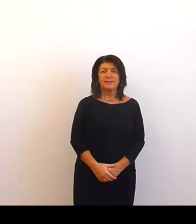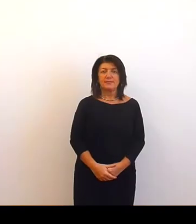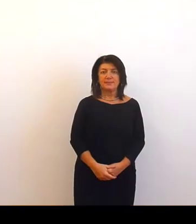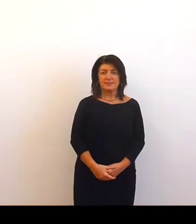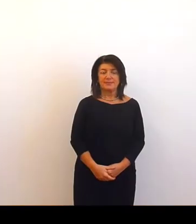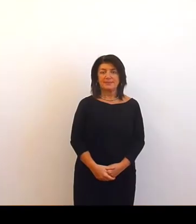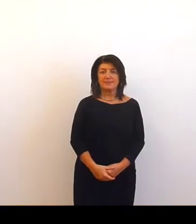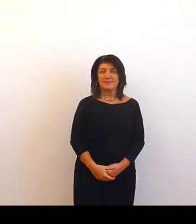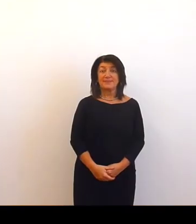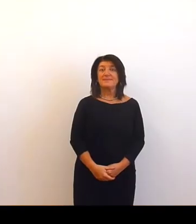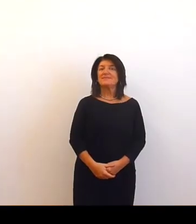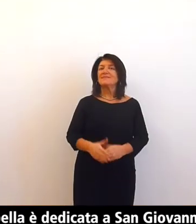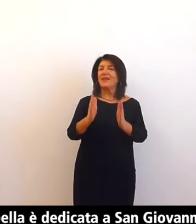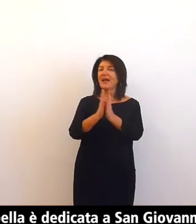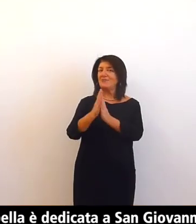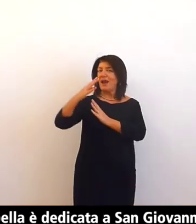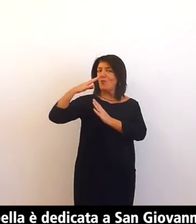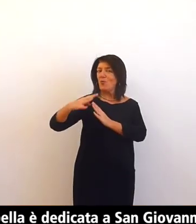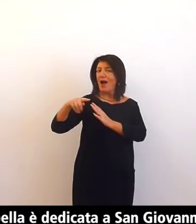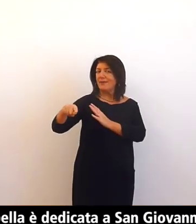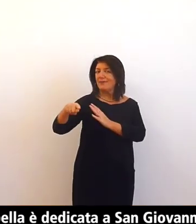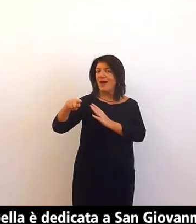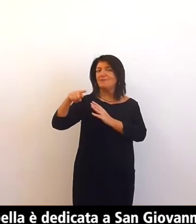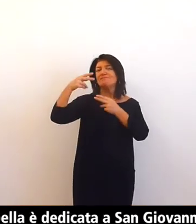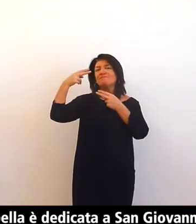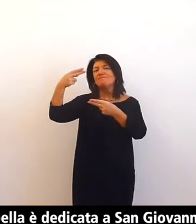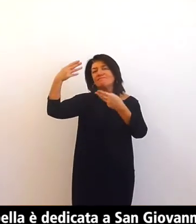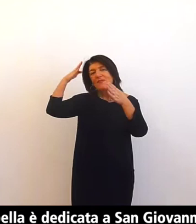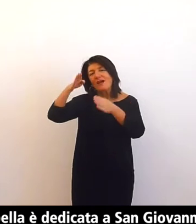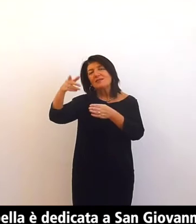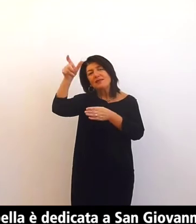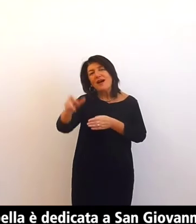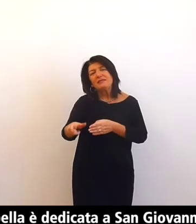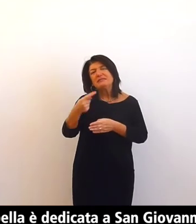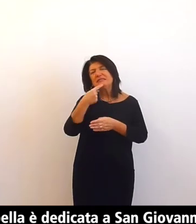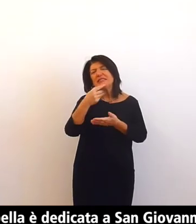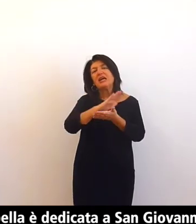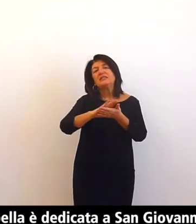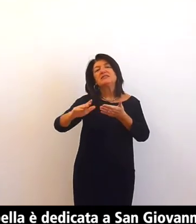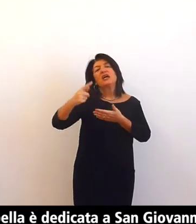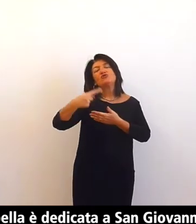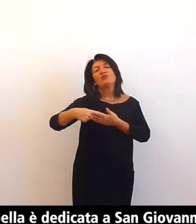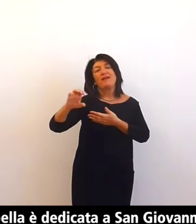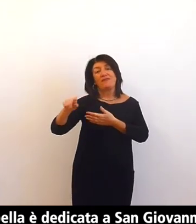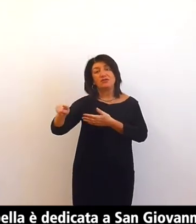La quarta cappella è dedicata a San Giovanni Evangelista mentre la quinta a San